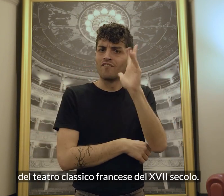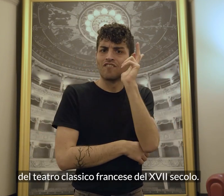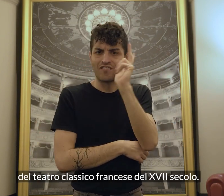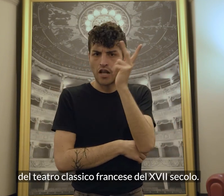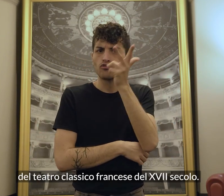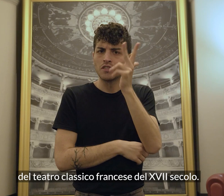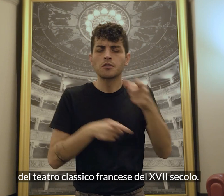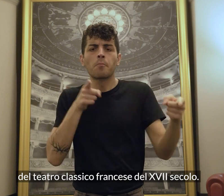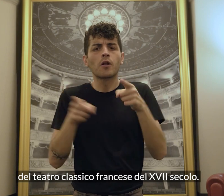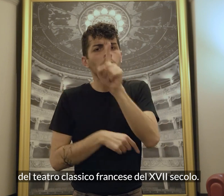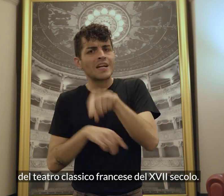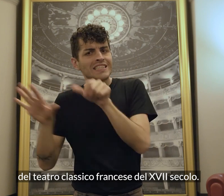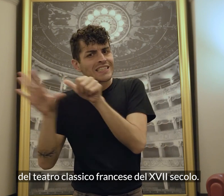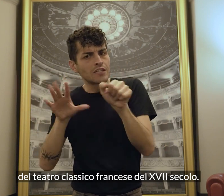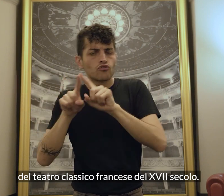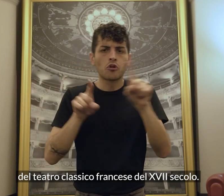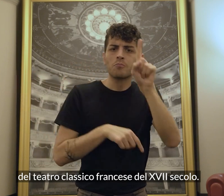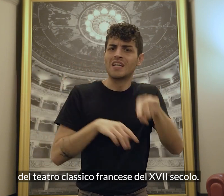francese del XVII secolo.